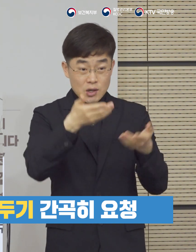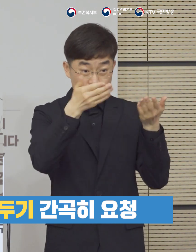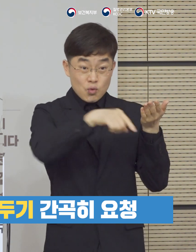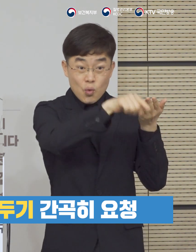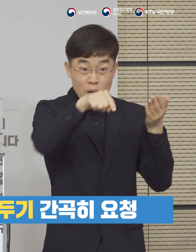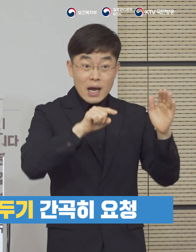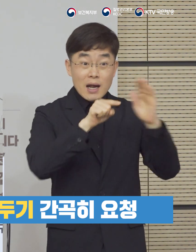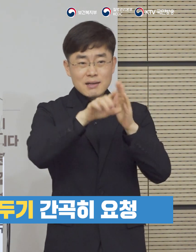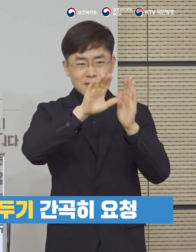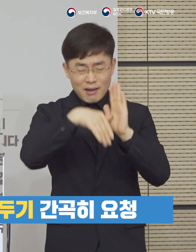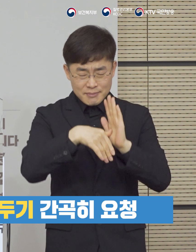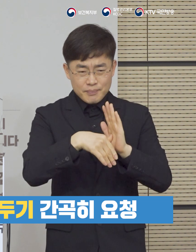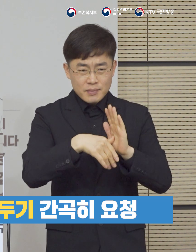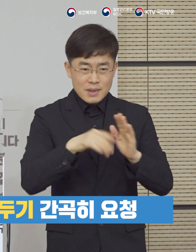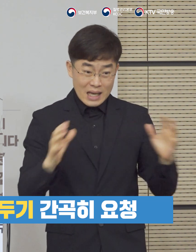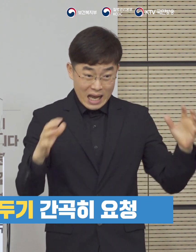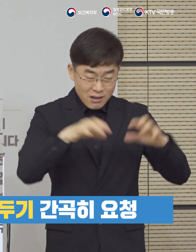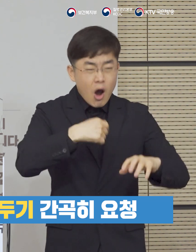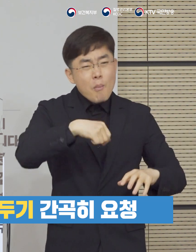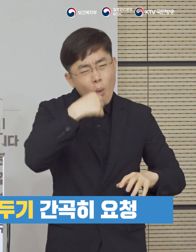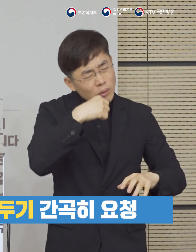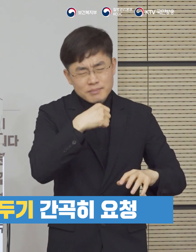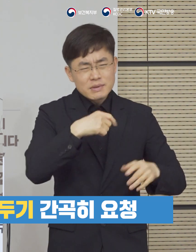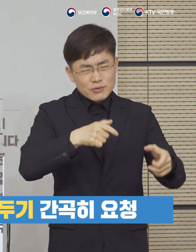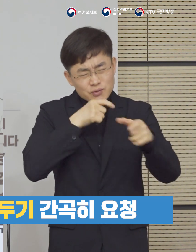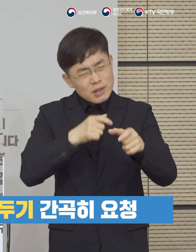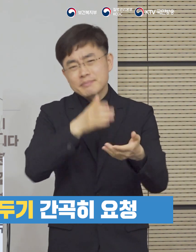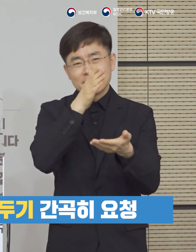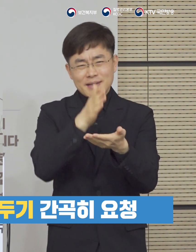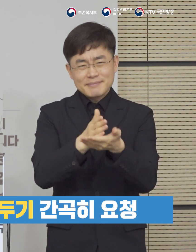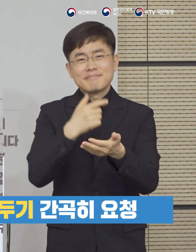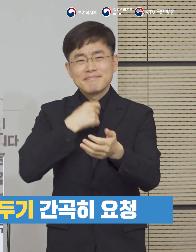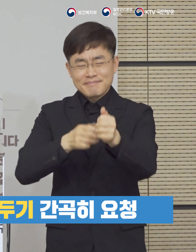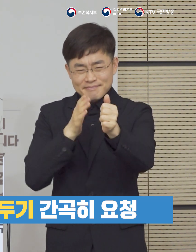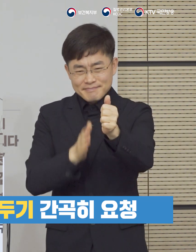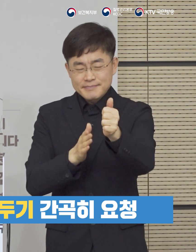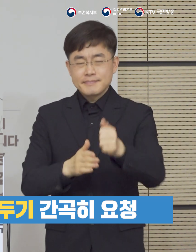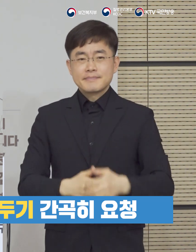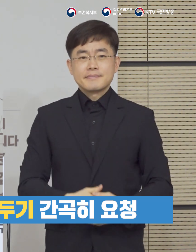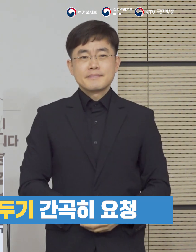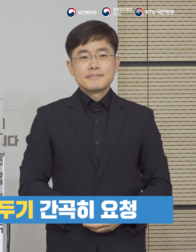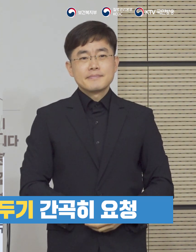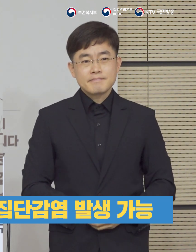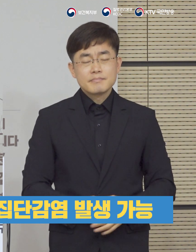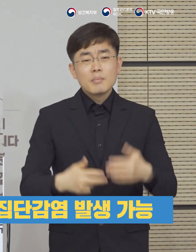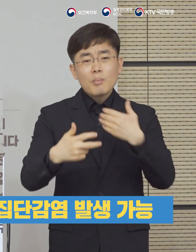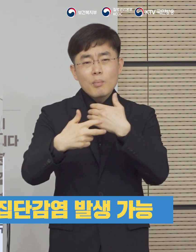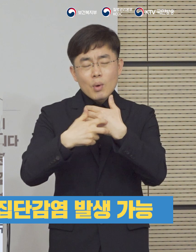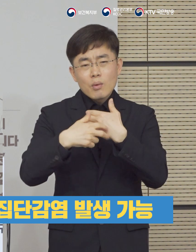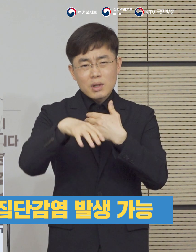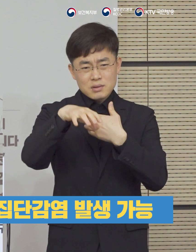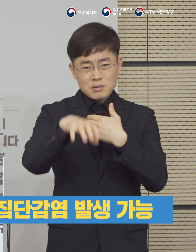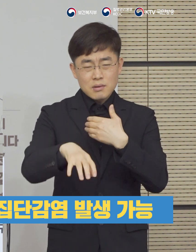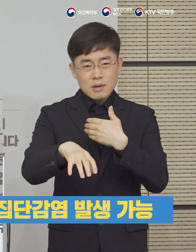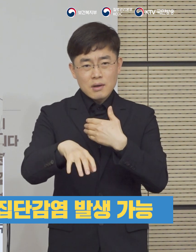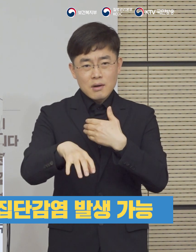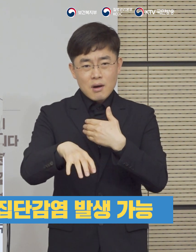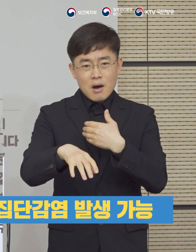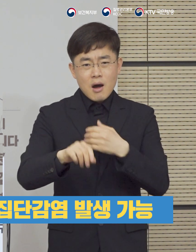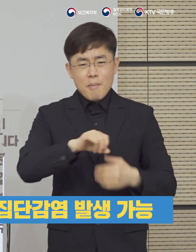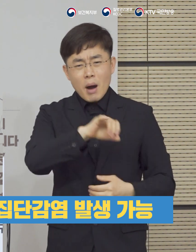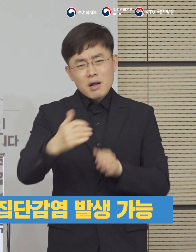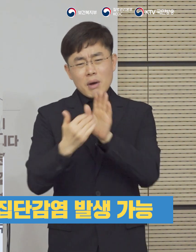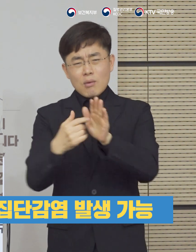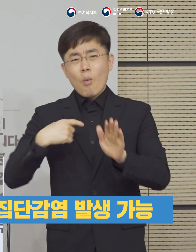전후의 친목 모임이나 회식 등은 삼가해 주실 것을 간곡히 요청드립니다. 지금도 현장에서